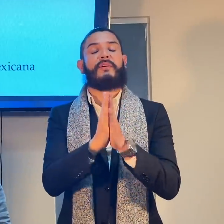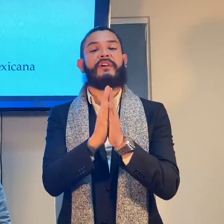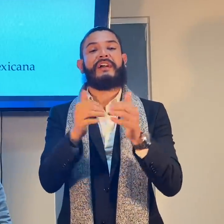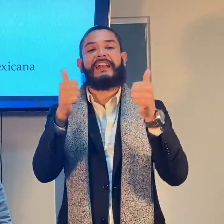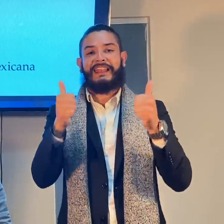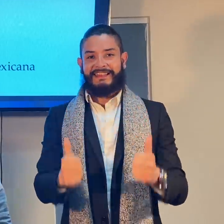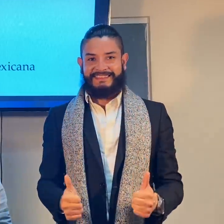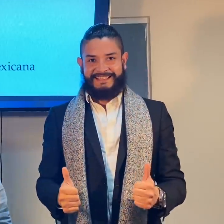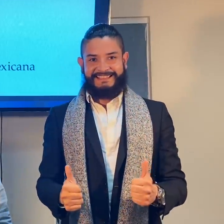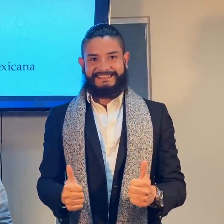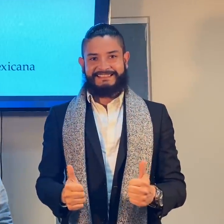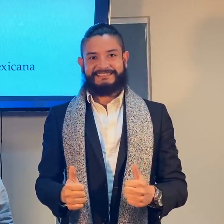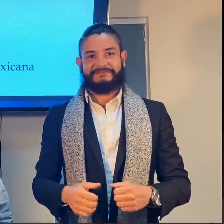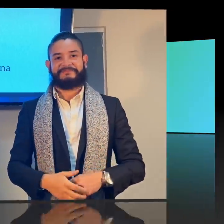Por favor, quédense aquí.